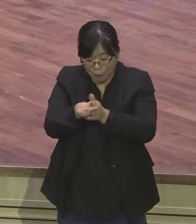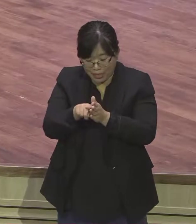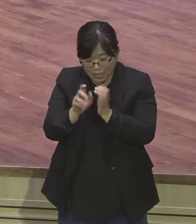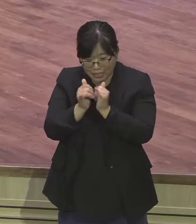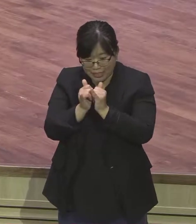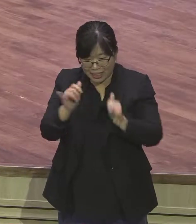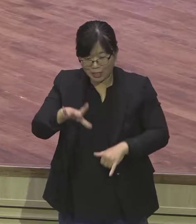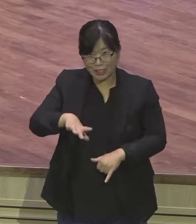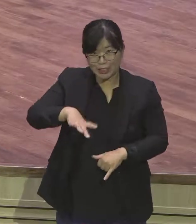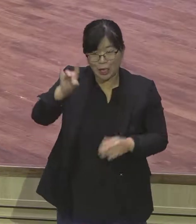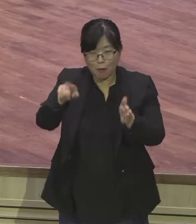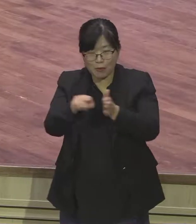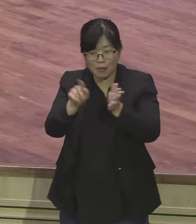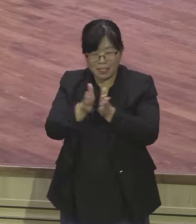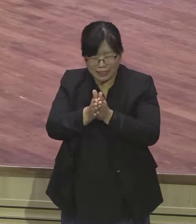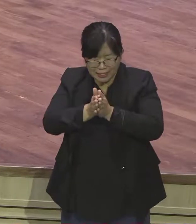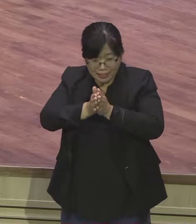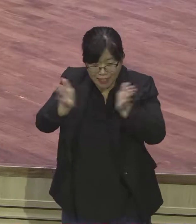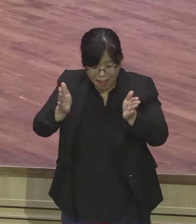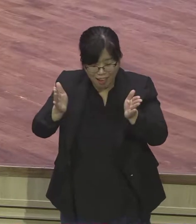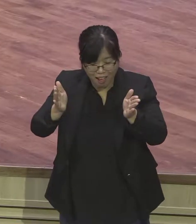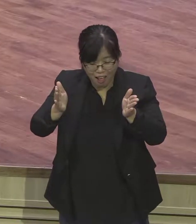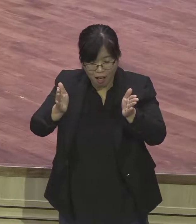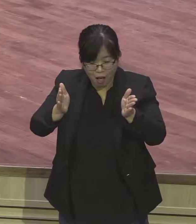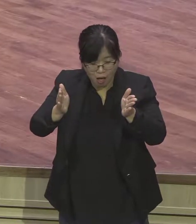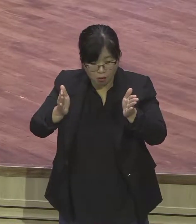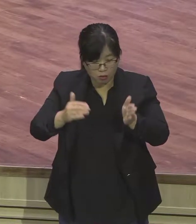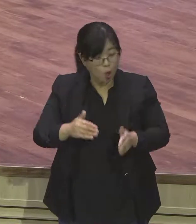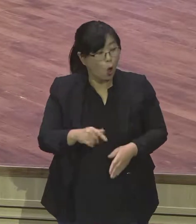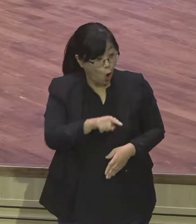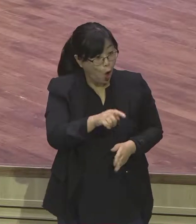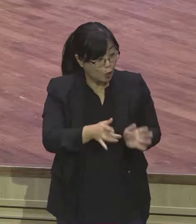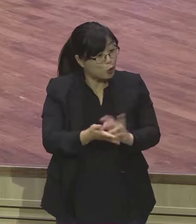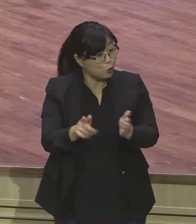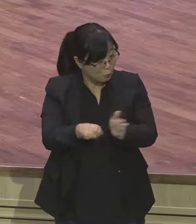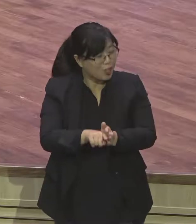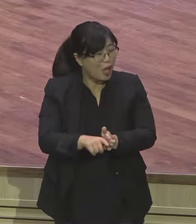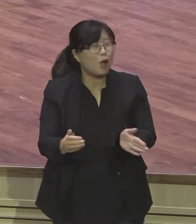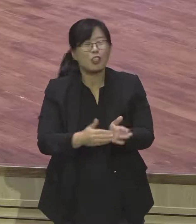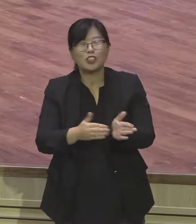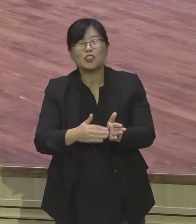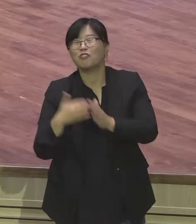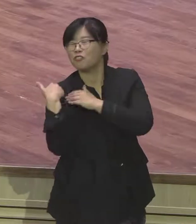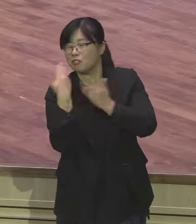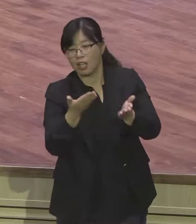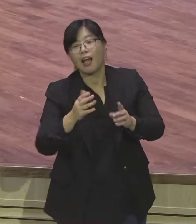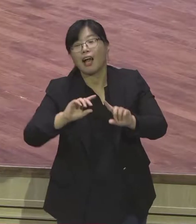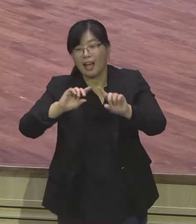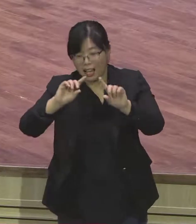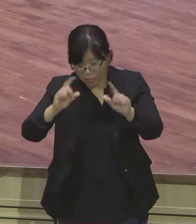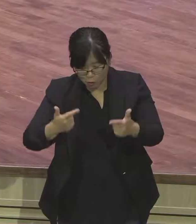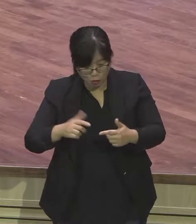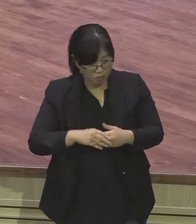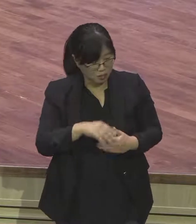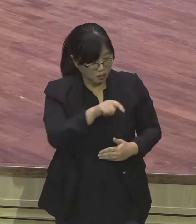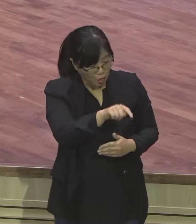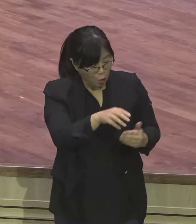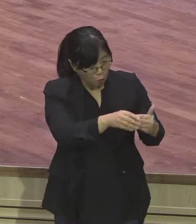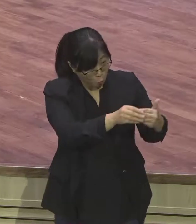예수 믿고 하더니 또 다른 사람에게 다른 사람에게 복음을 증가해서 그 사람이 교회로